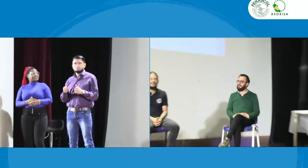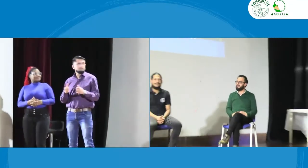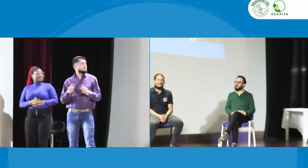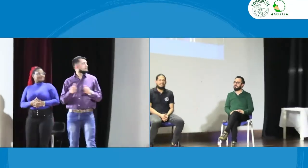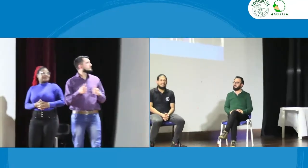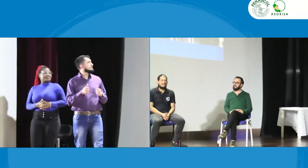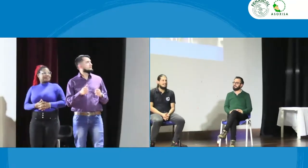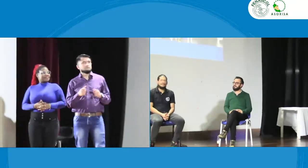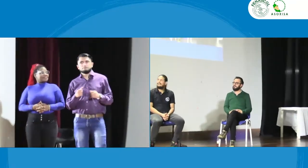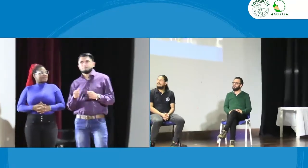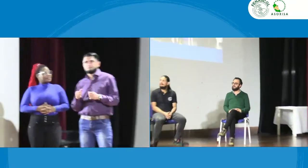bueno